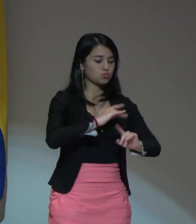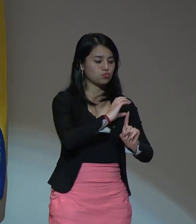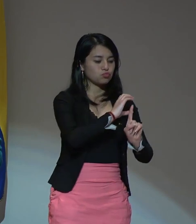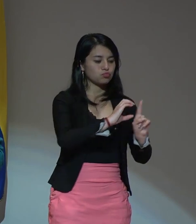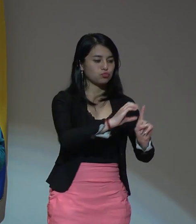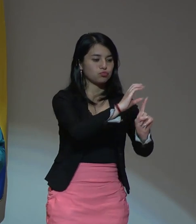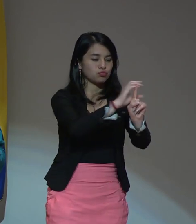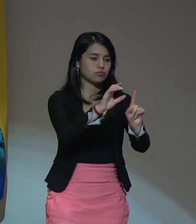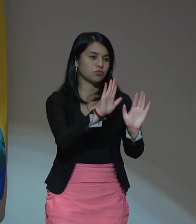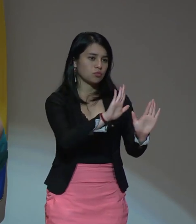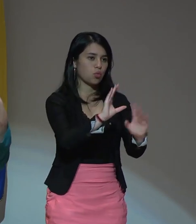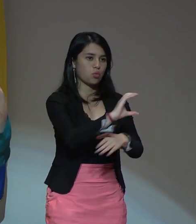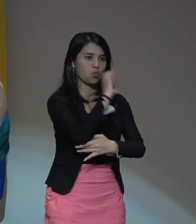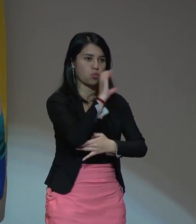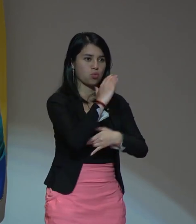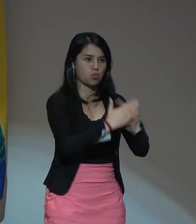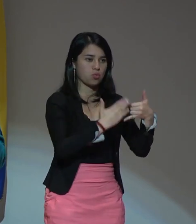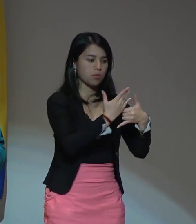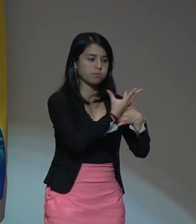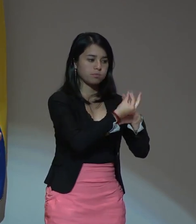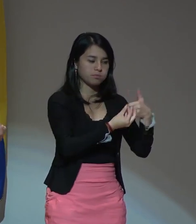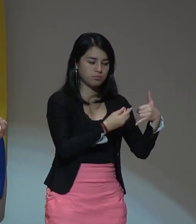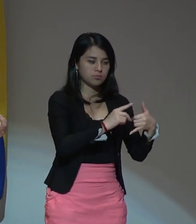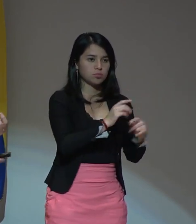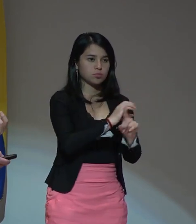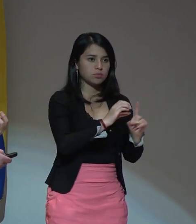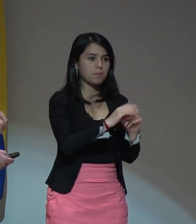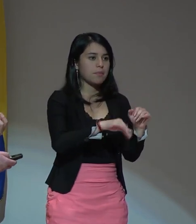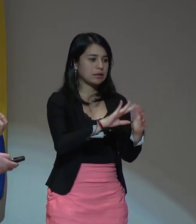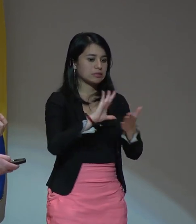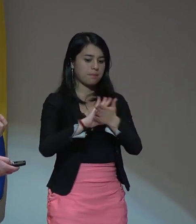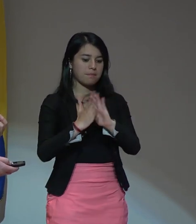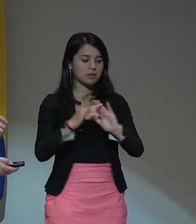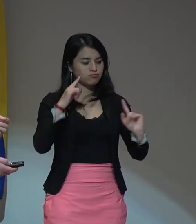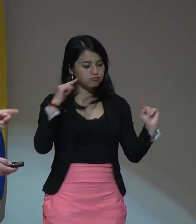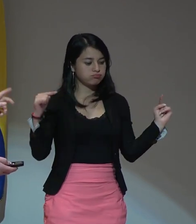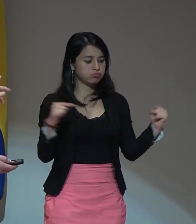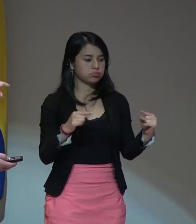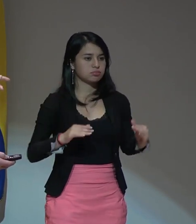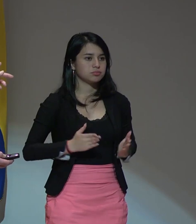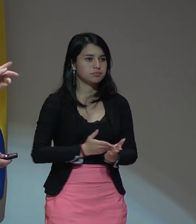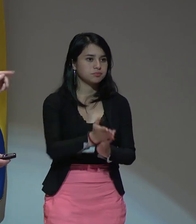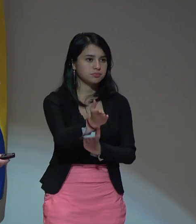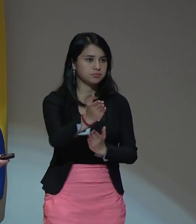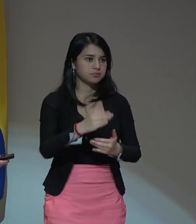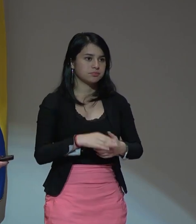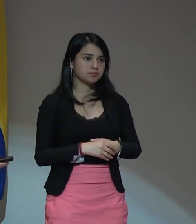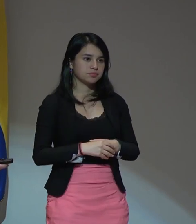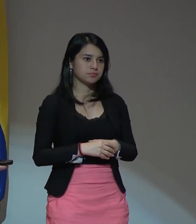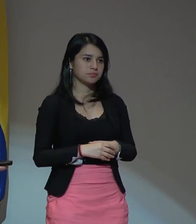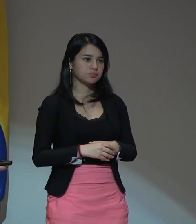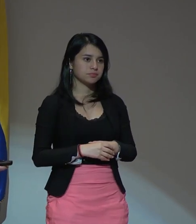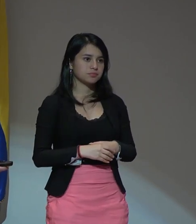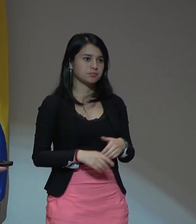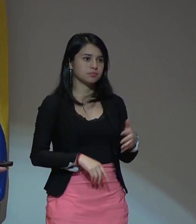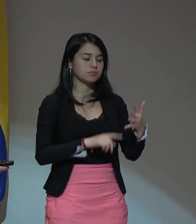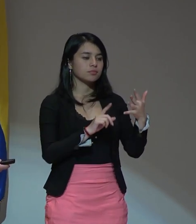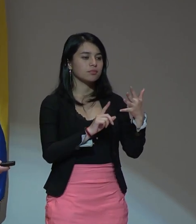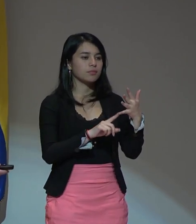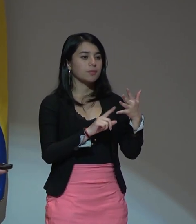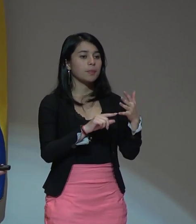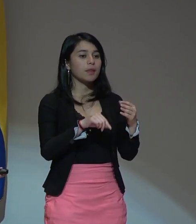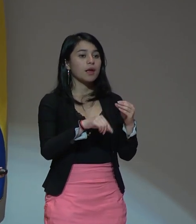colombianas crear una paz sustentable y crear modelos de